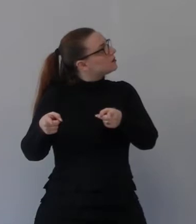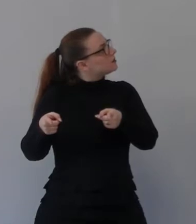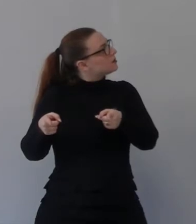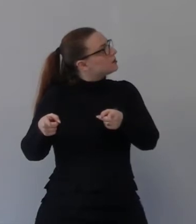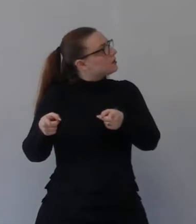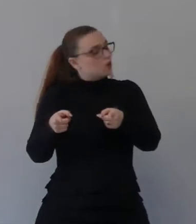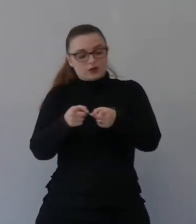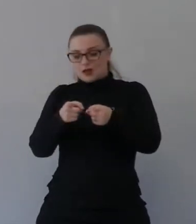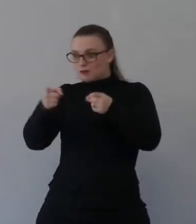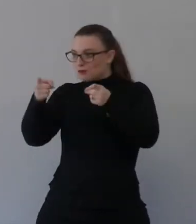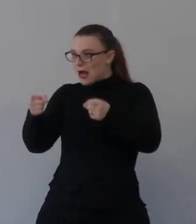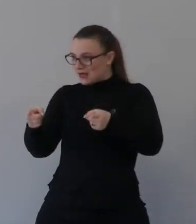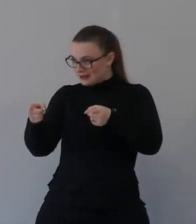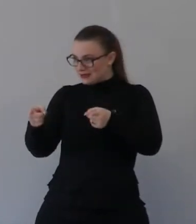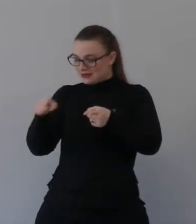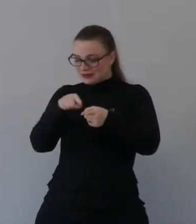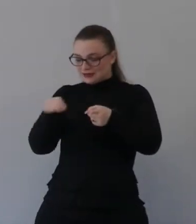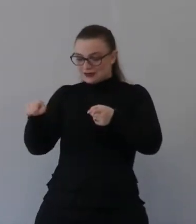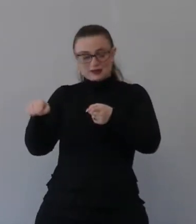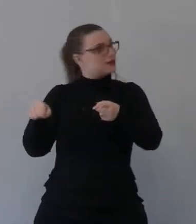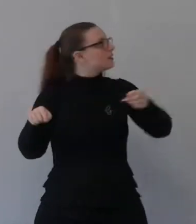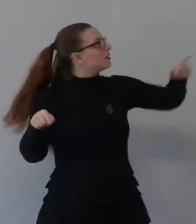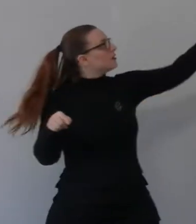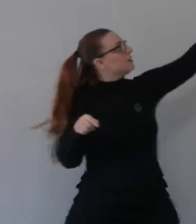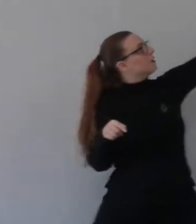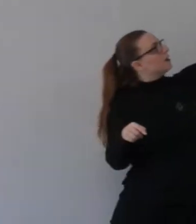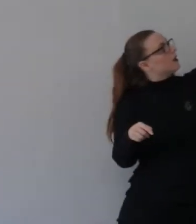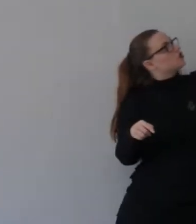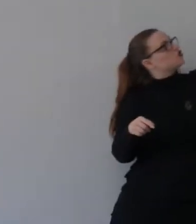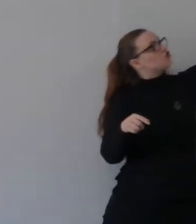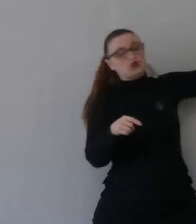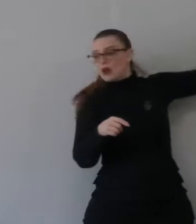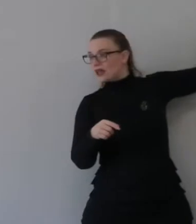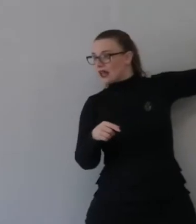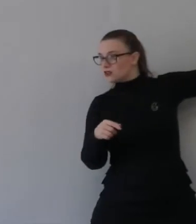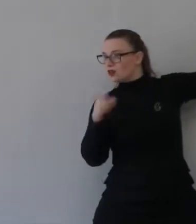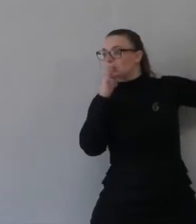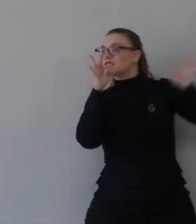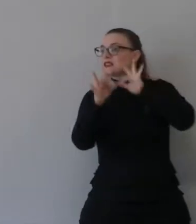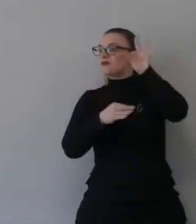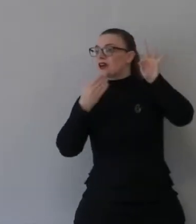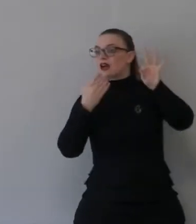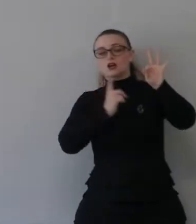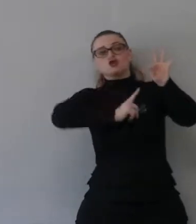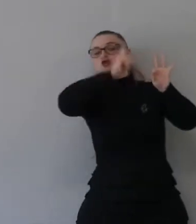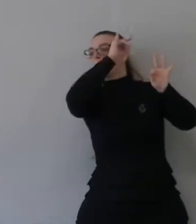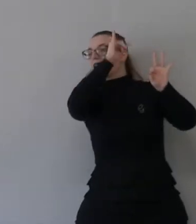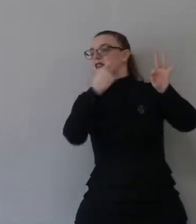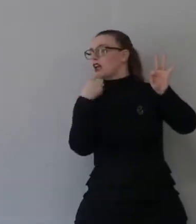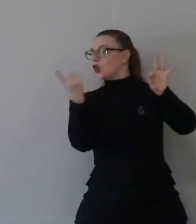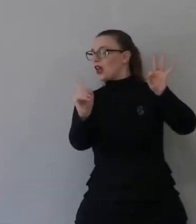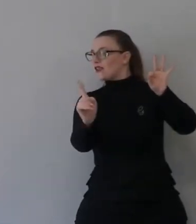Per cui probabilmente era questo, ne manca quel pezzettino, ma comunque il senso è lo senso. E